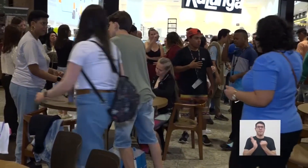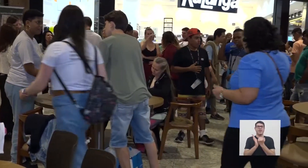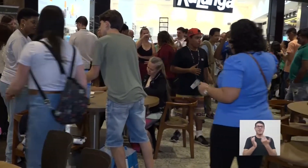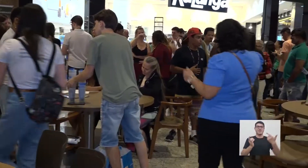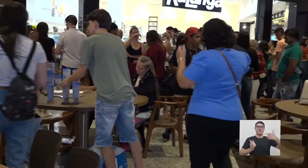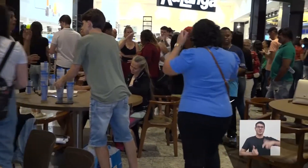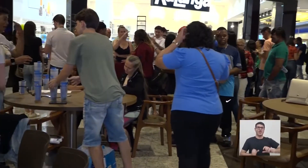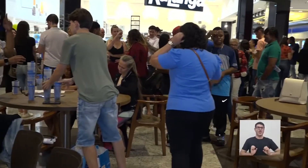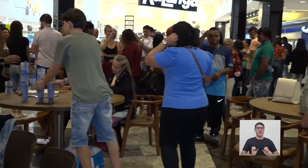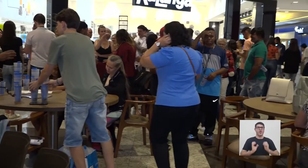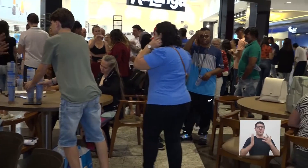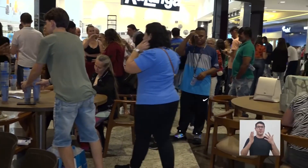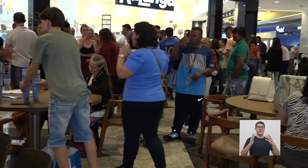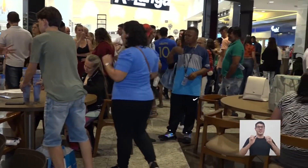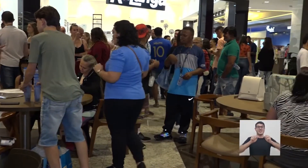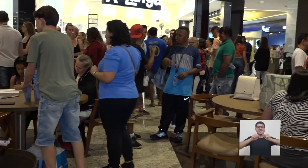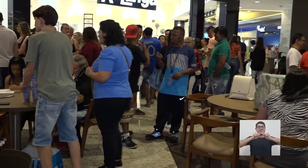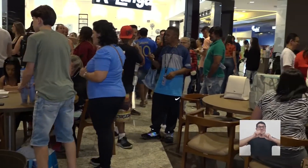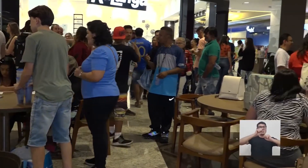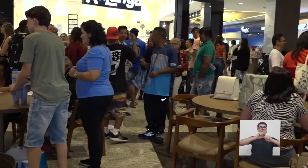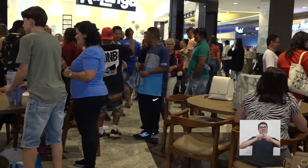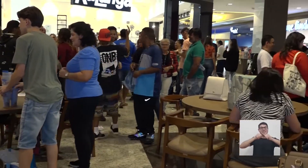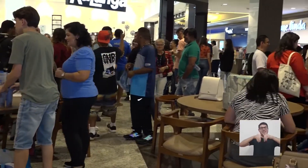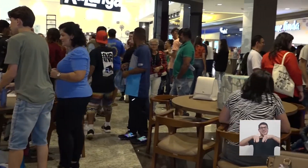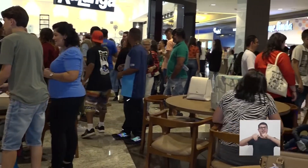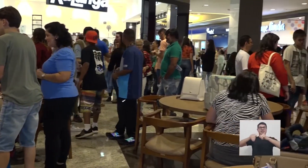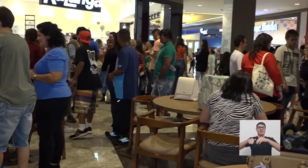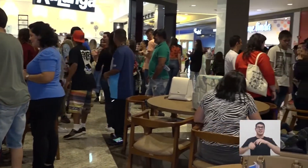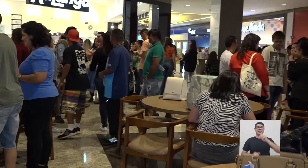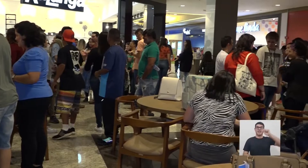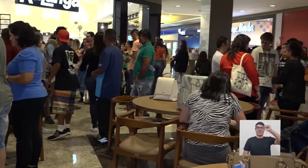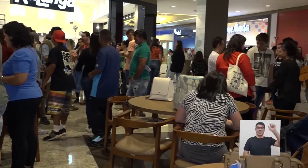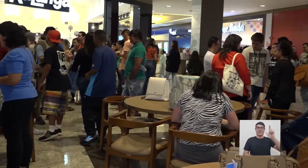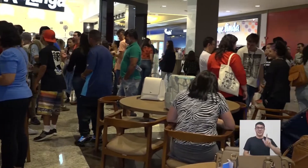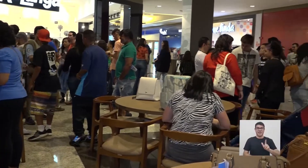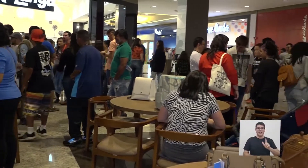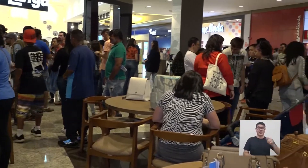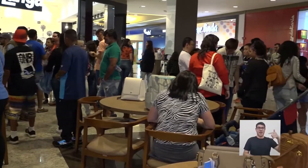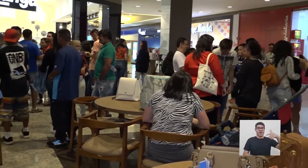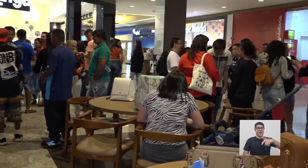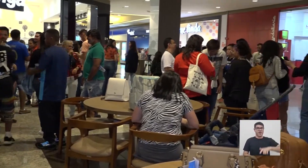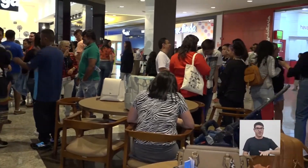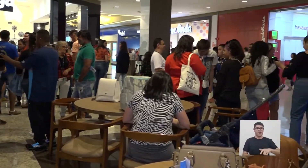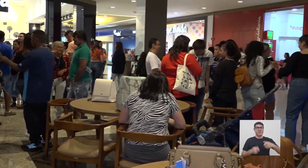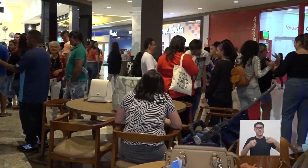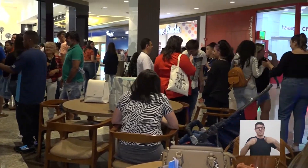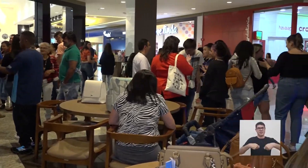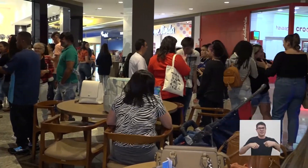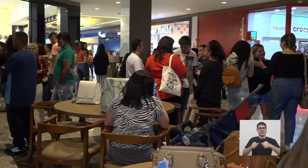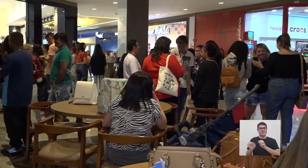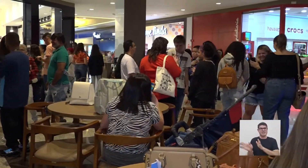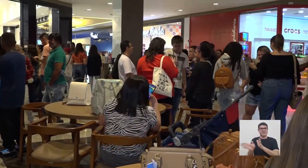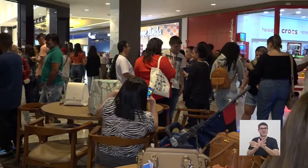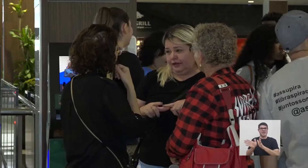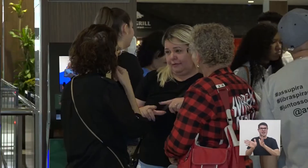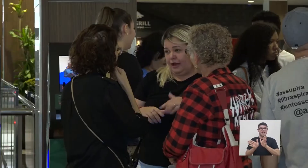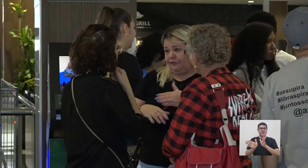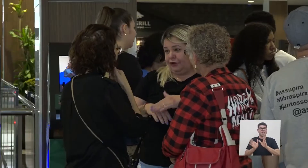também as comemorações do Setembro Azul, um memorial das conquistas e um reforço de que a batalha por acessibilidade ainda